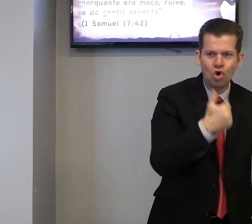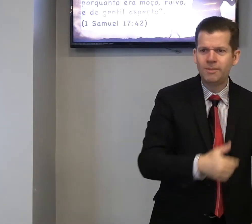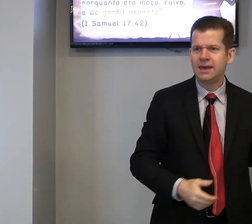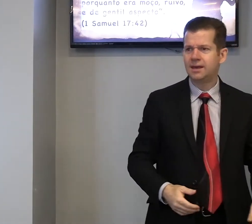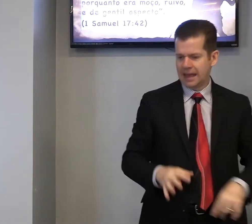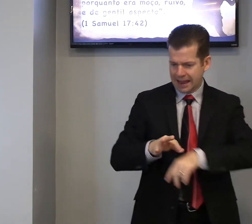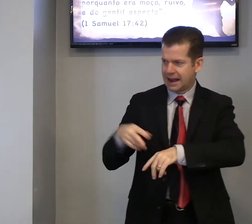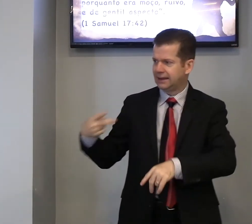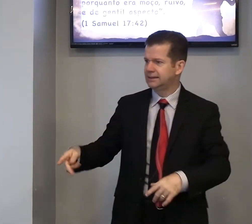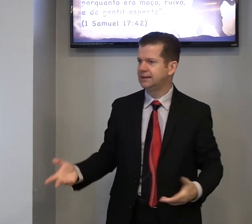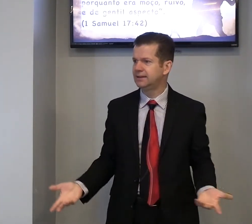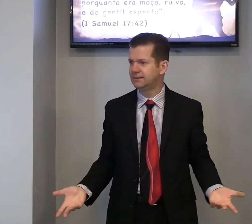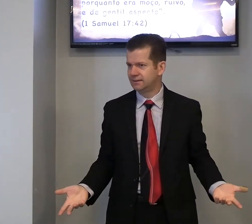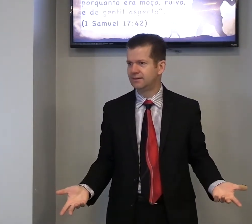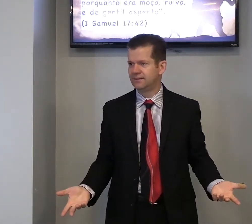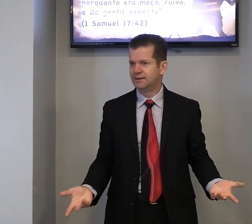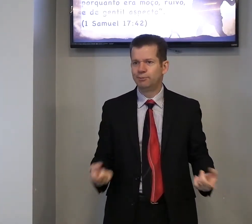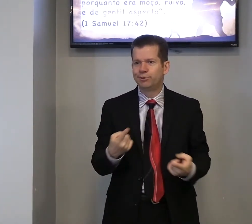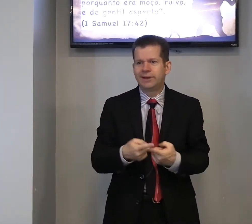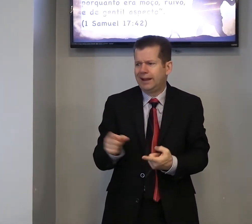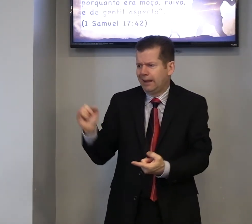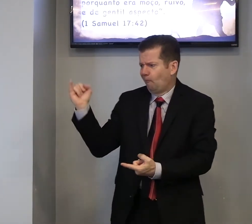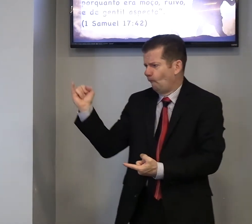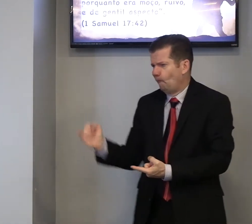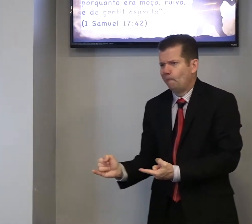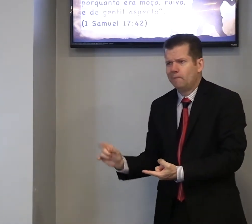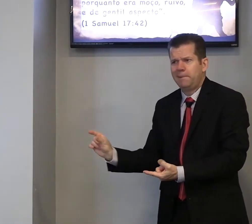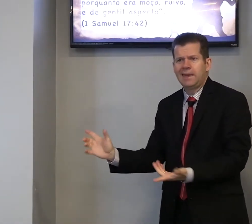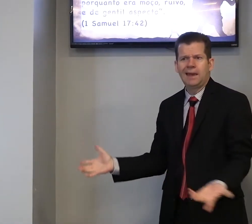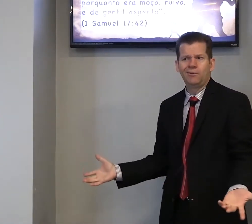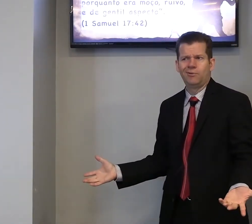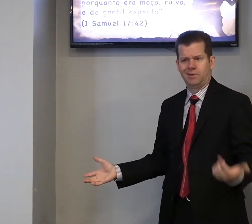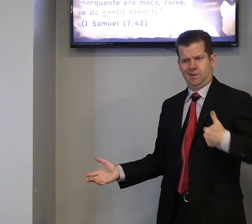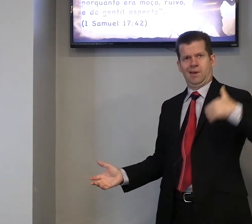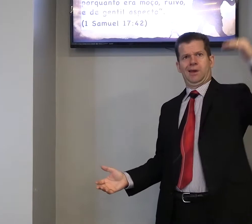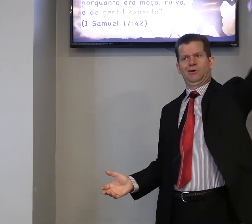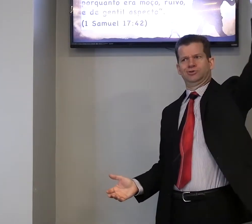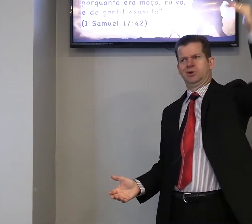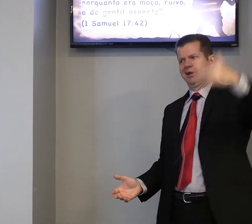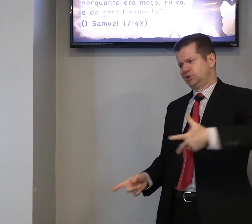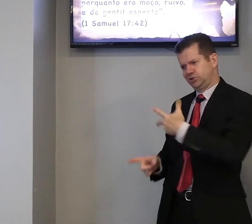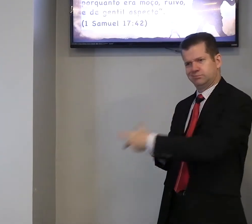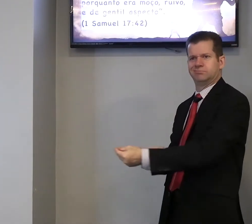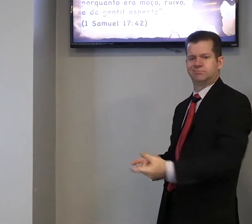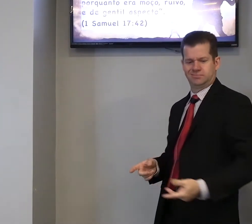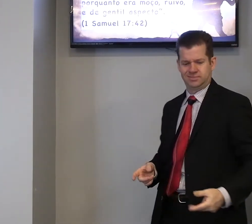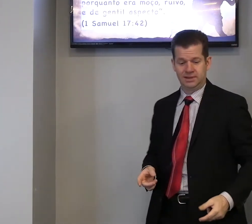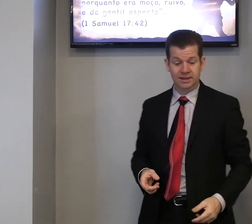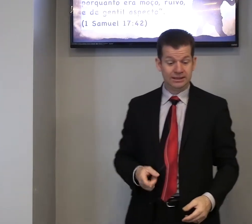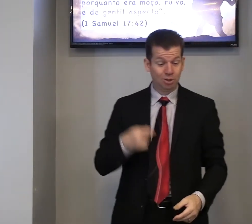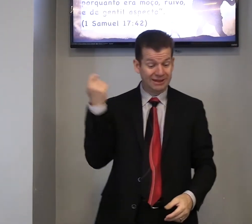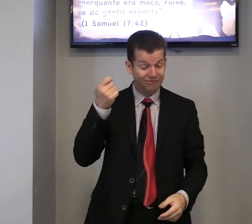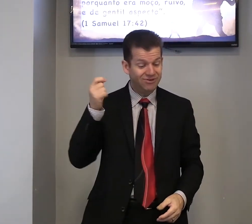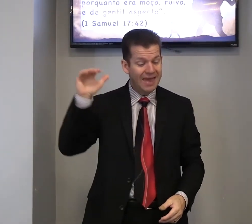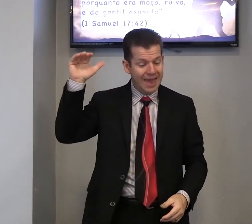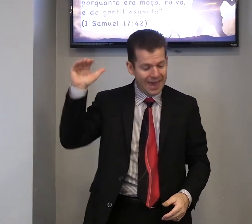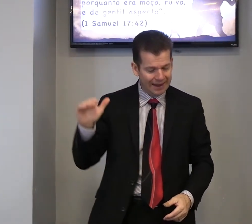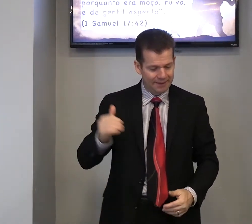comer a carne dele, porque pequeno, eu sou grande, então Davi era